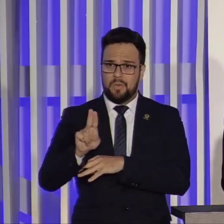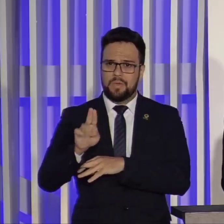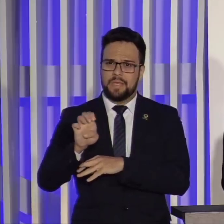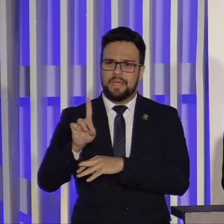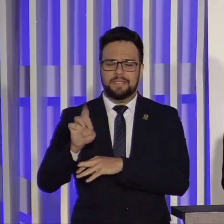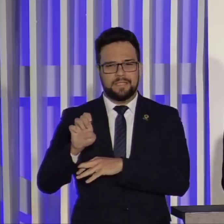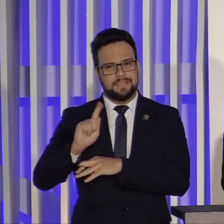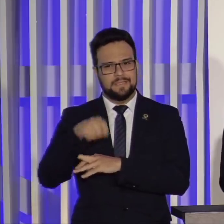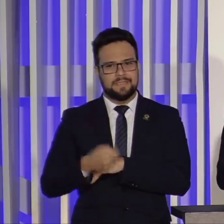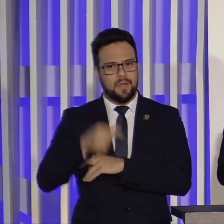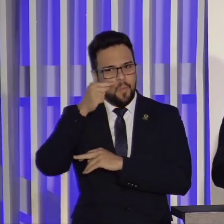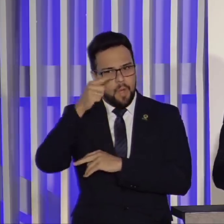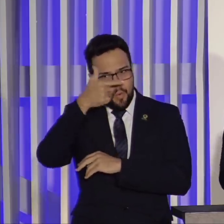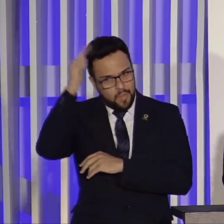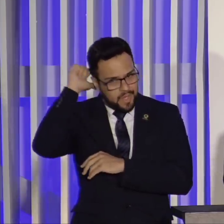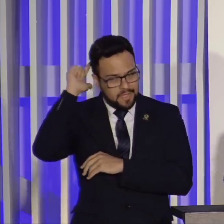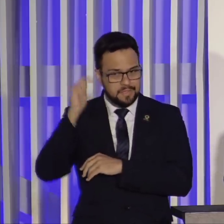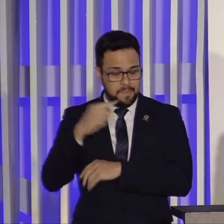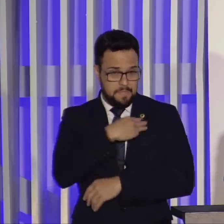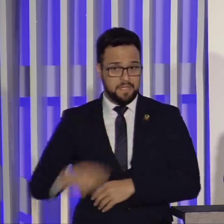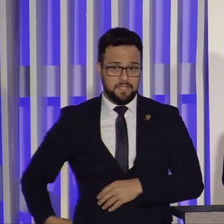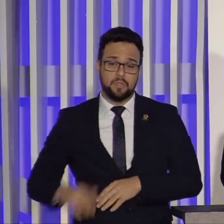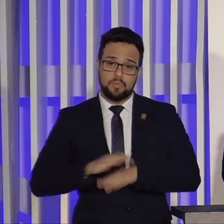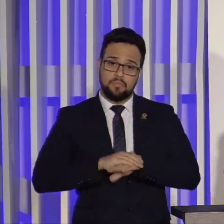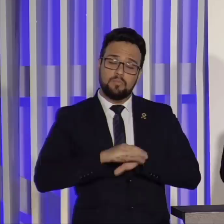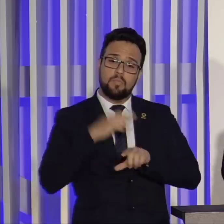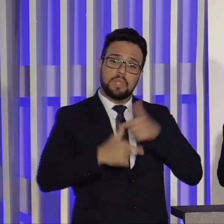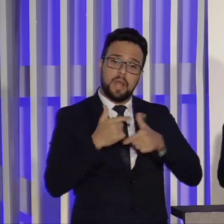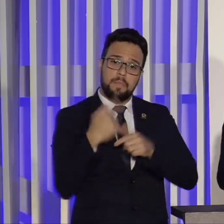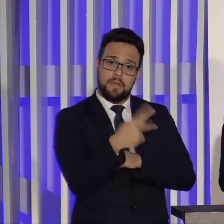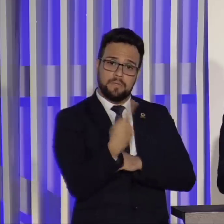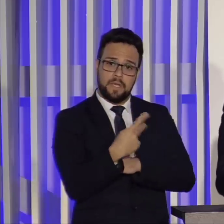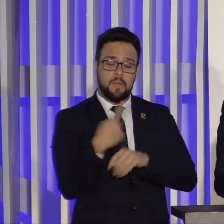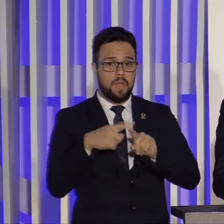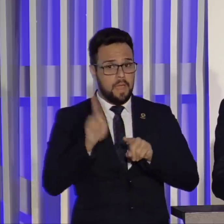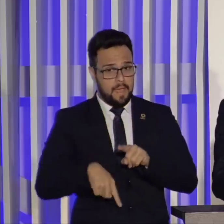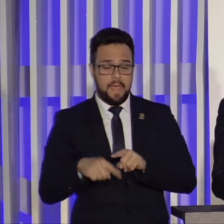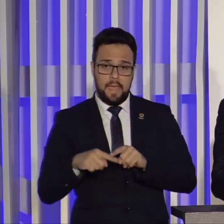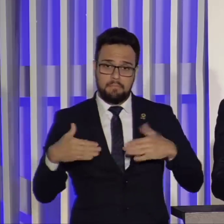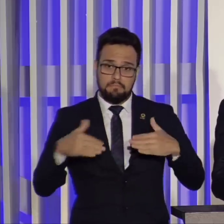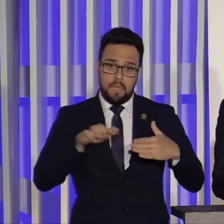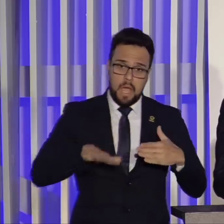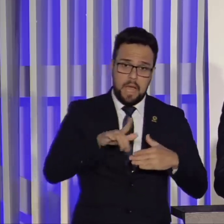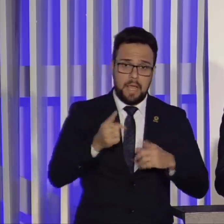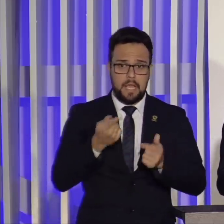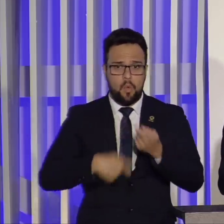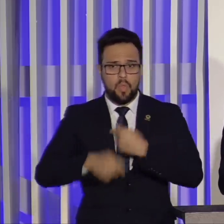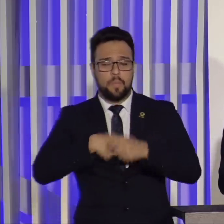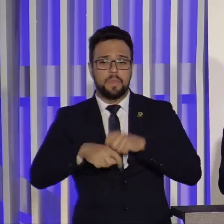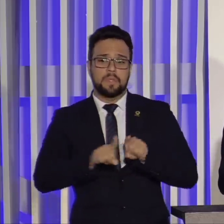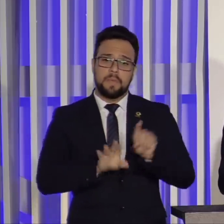que a função dele como um super-ministro, ele é da economia, é do planejamento,